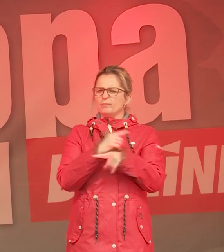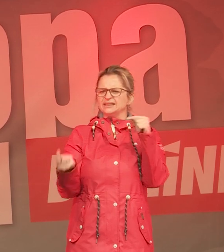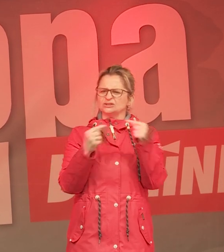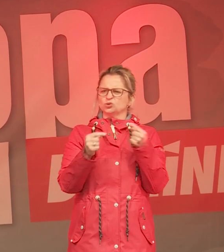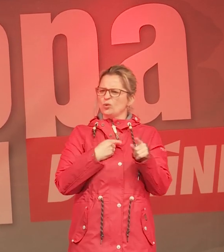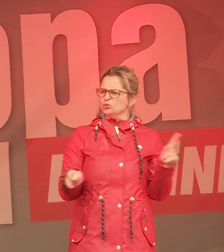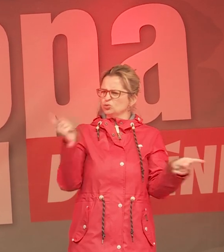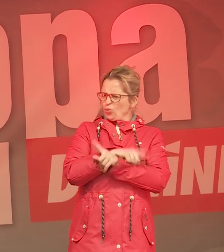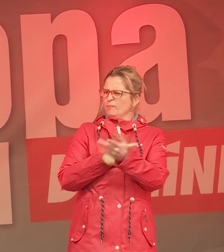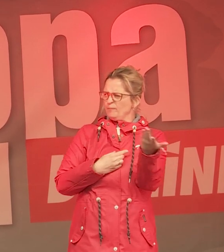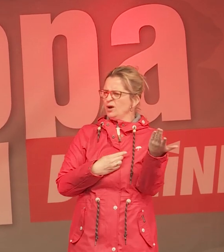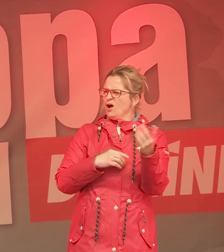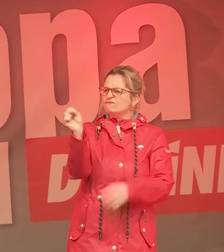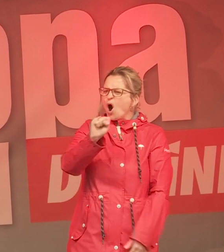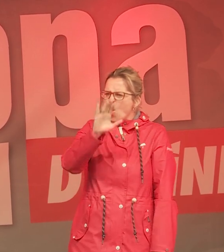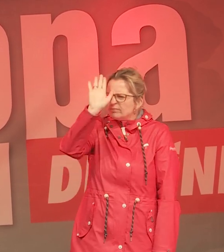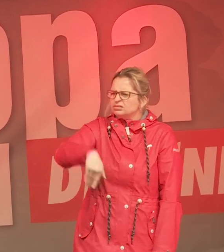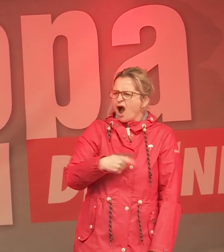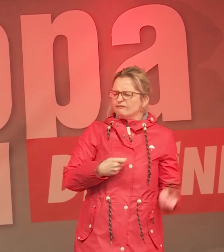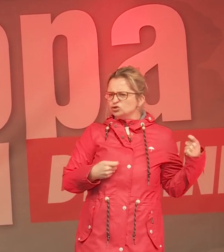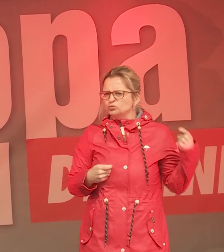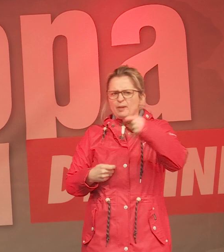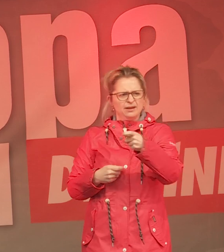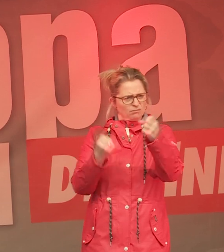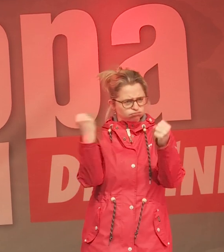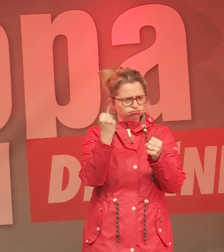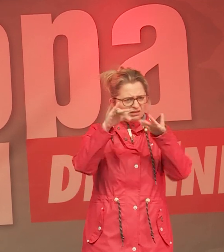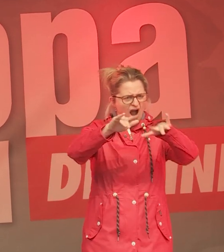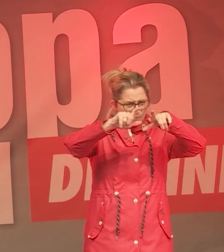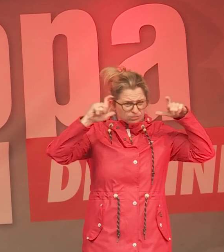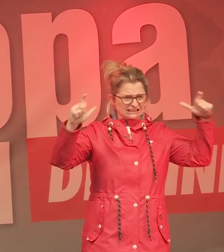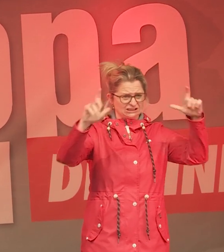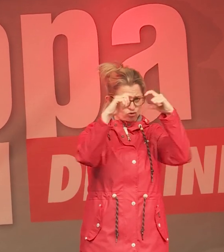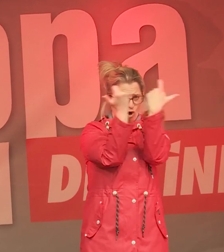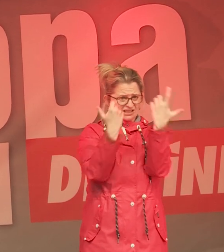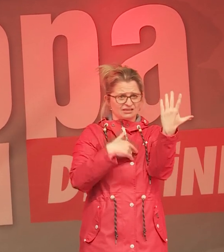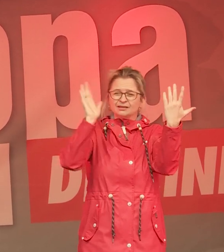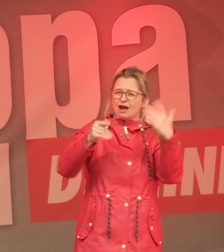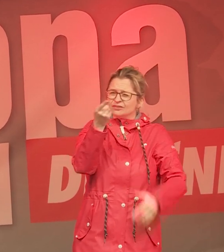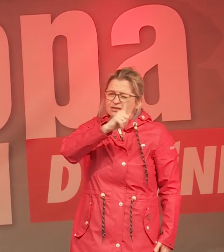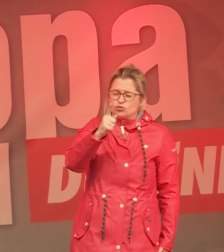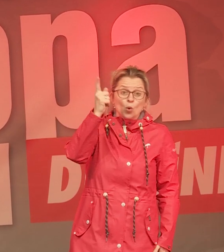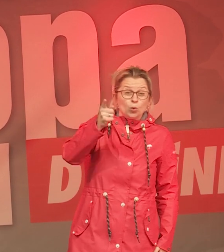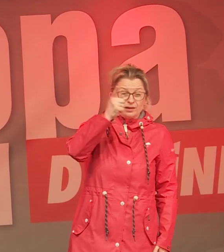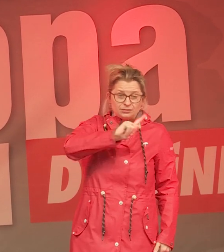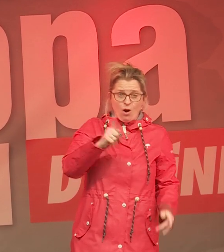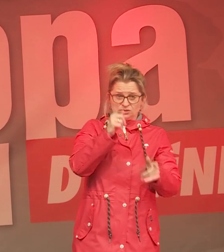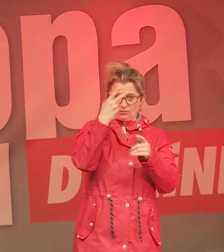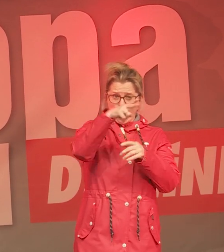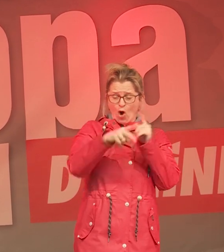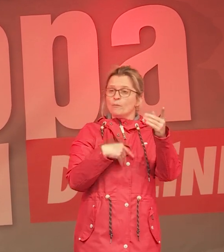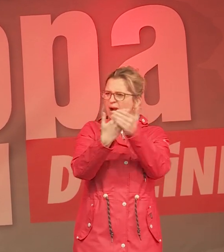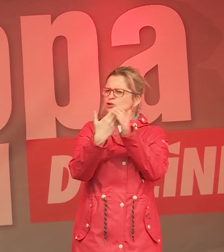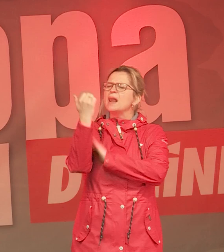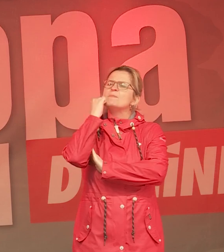Warum ist es eigentlich erlaubt, dass solche großen Konzerne, Tausende, Hunderttausende Euro, bei BMW